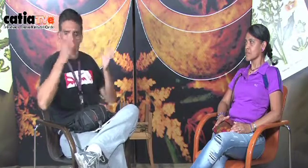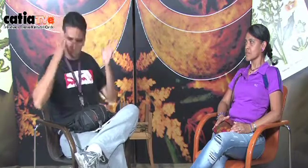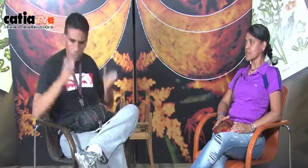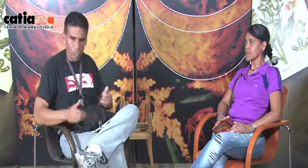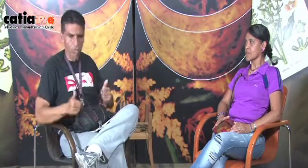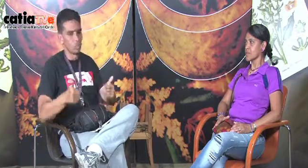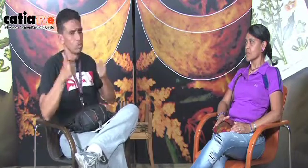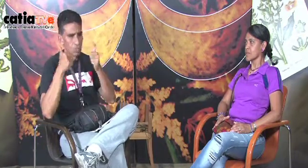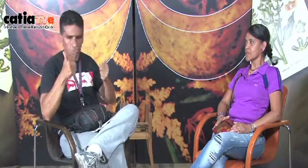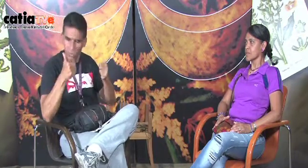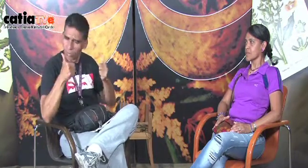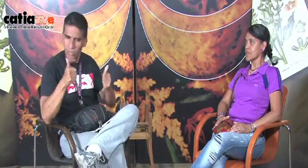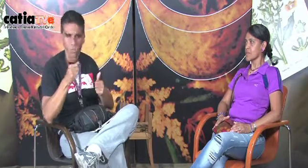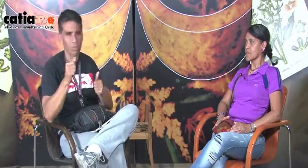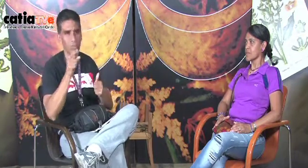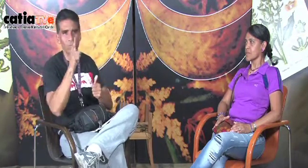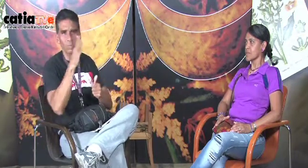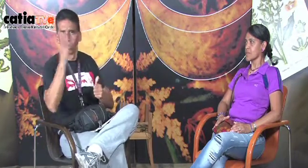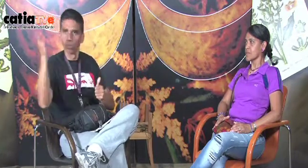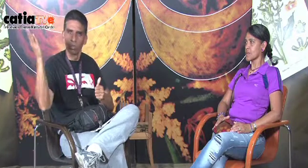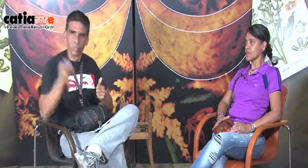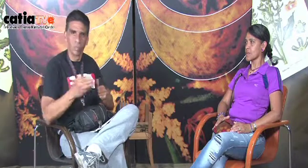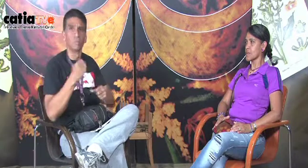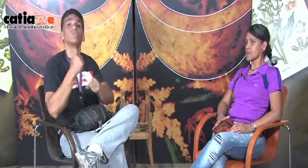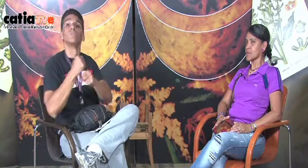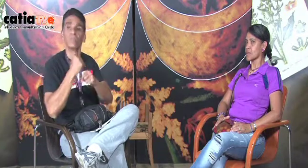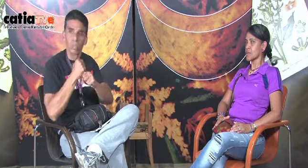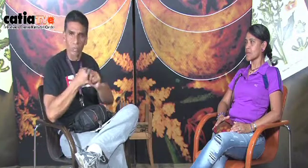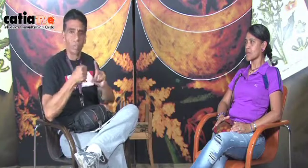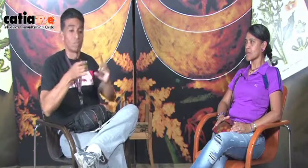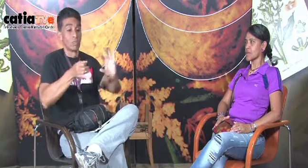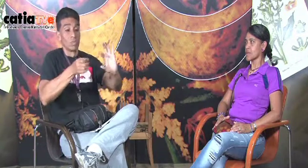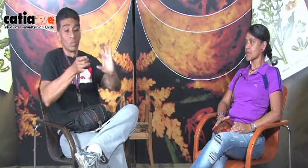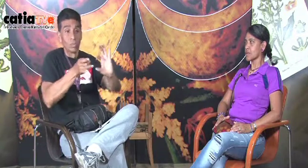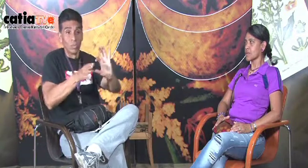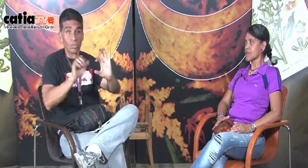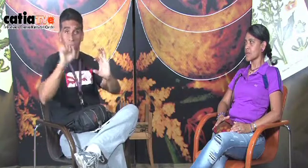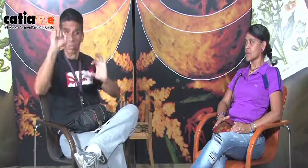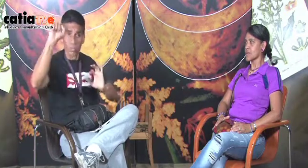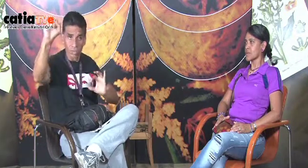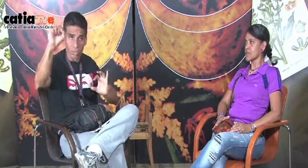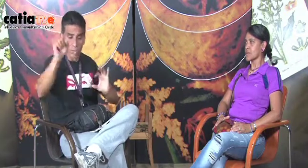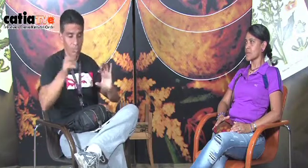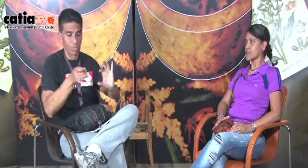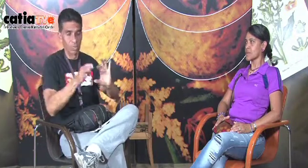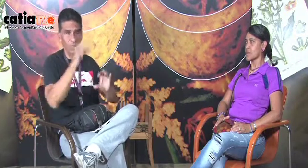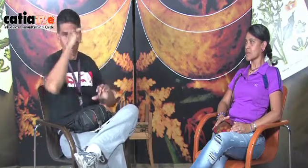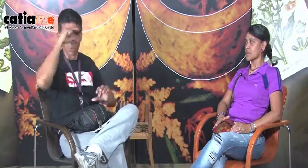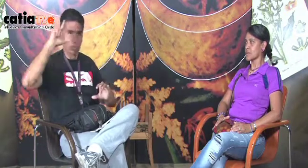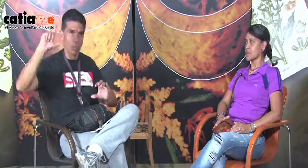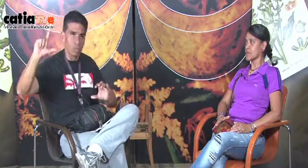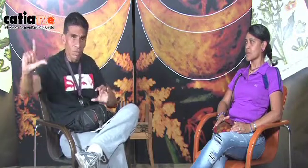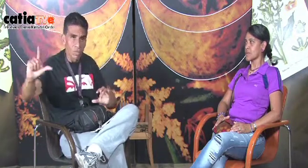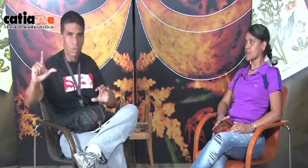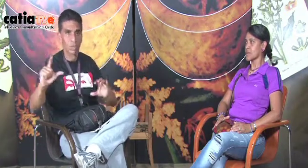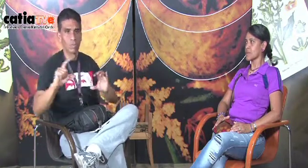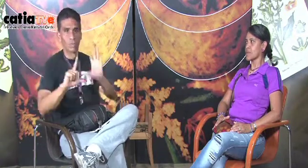responsabilidad que tienen. También han trabajado en la carnetización de la patria, en la carnetización del PSUV,